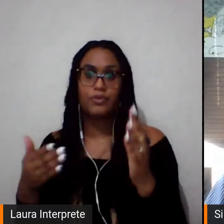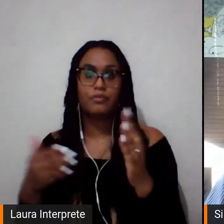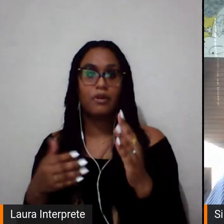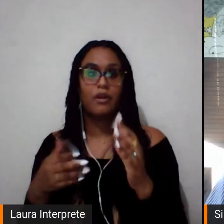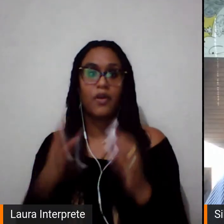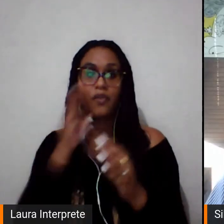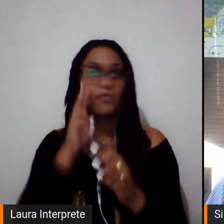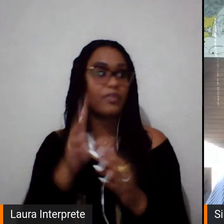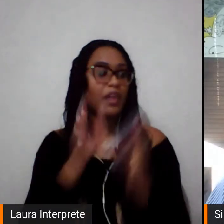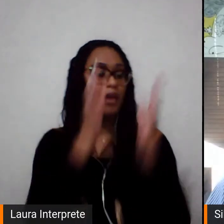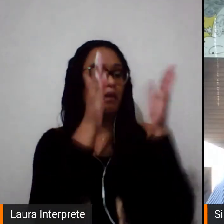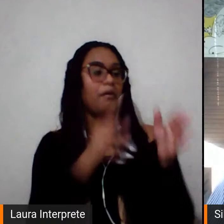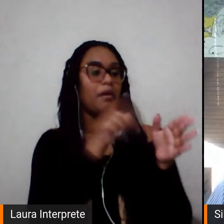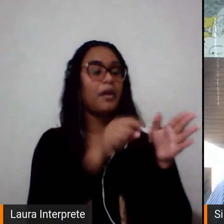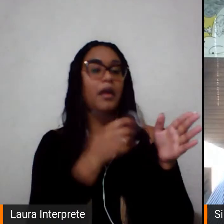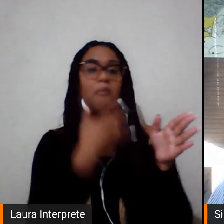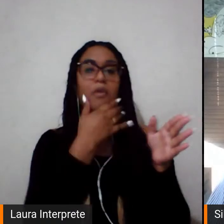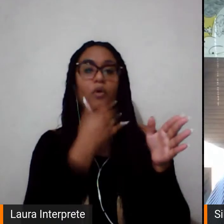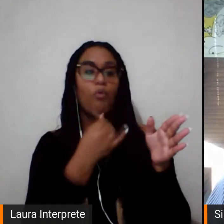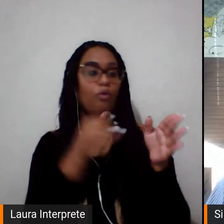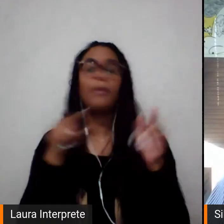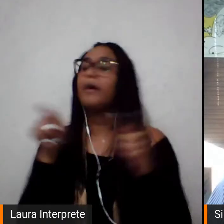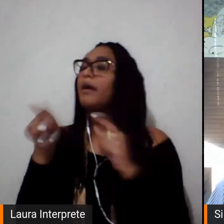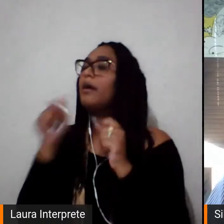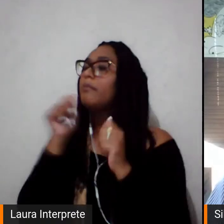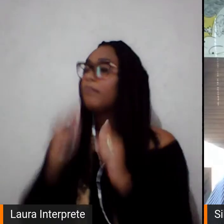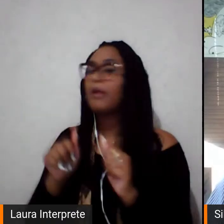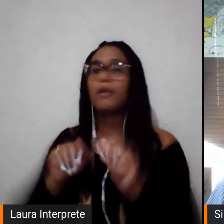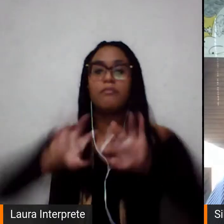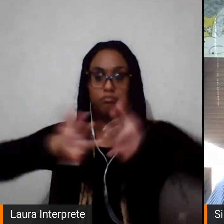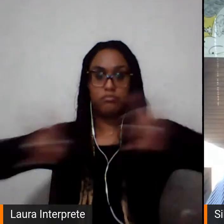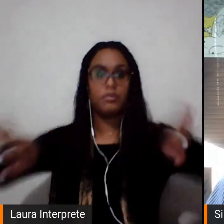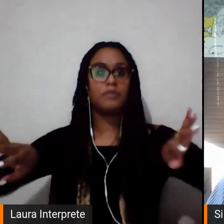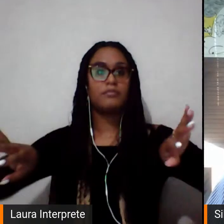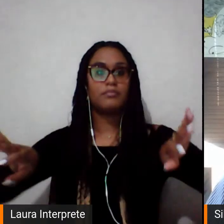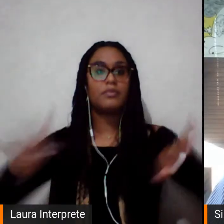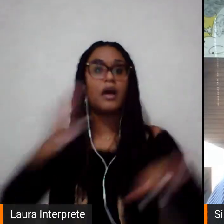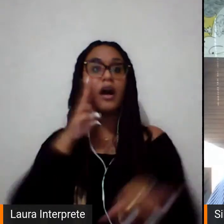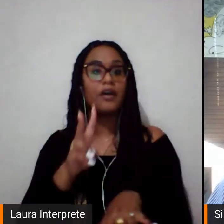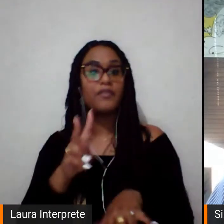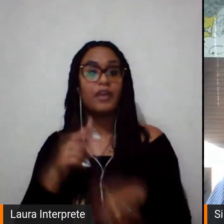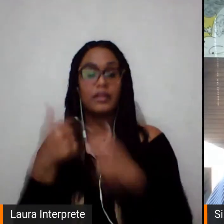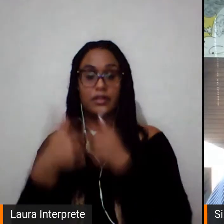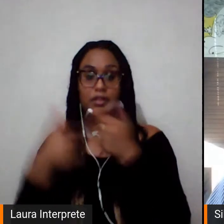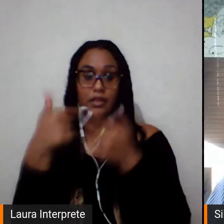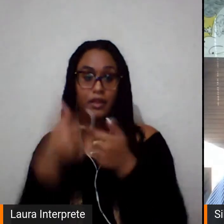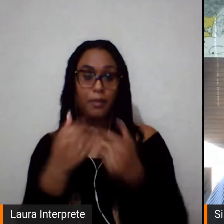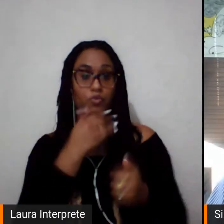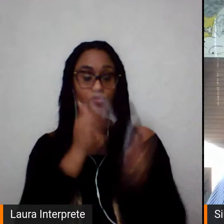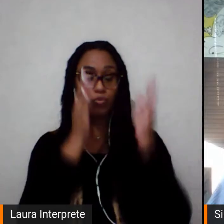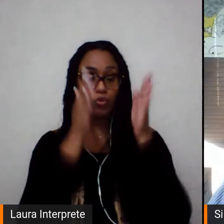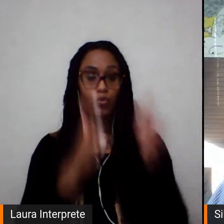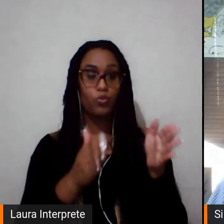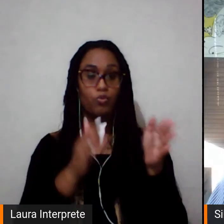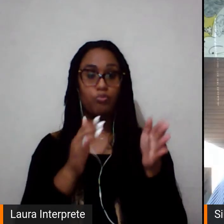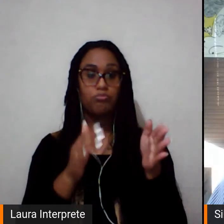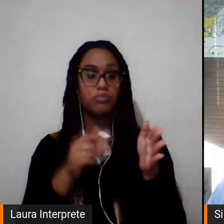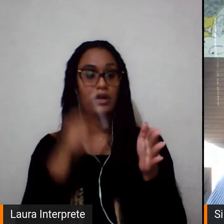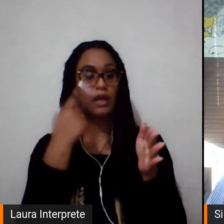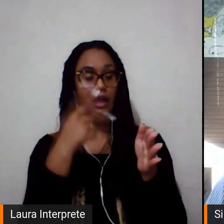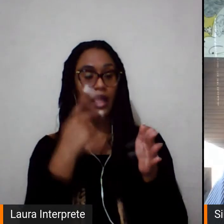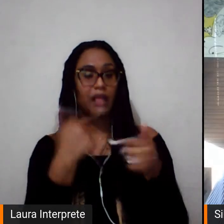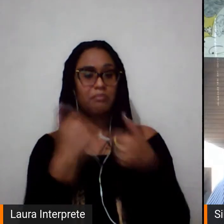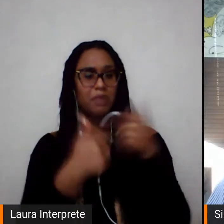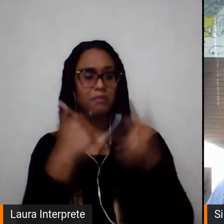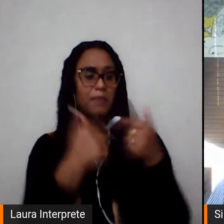o que é trabalho de mulher em nossa sociedade. Muitas vezes o esporte não é considerado como um trabalho, como um espaço próprio para as